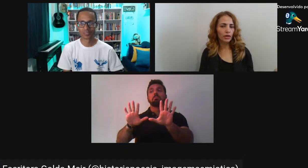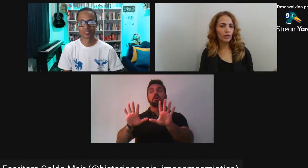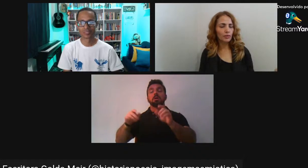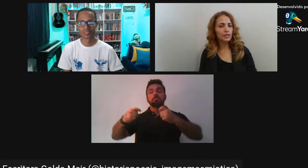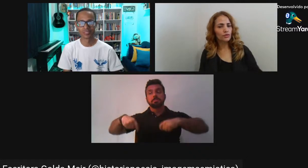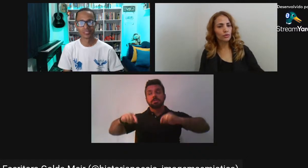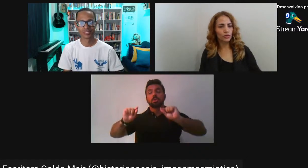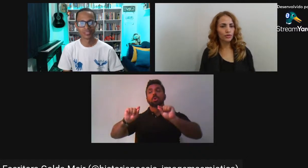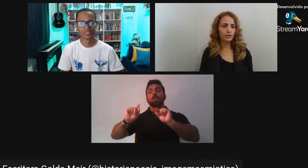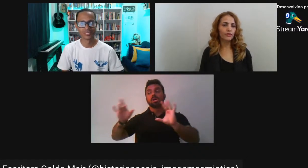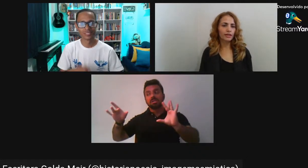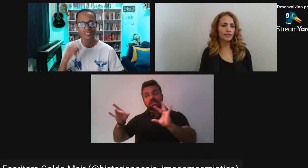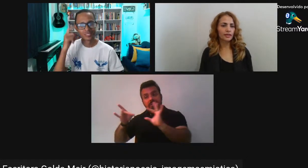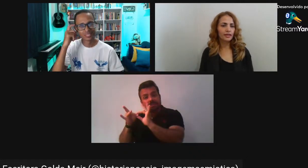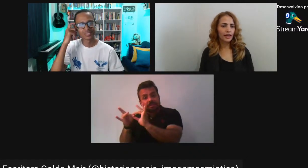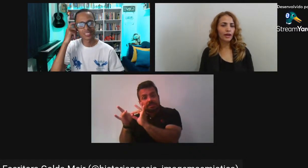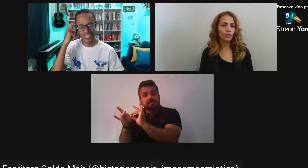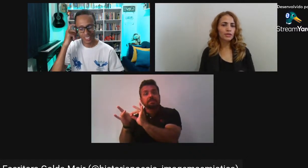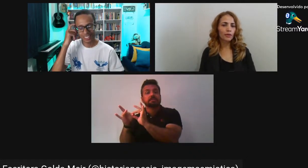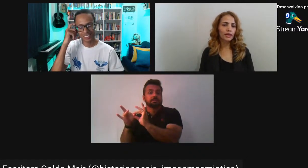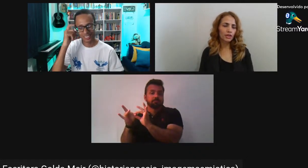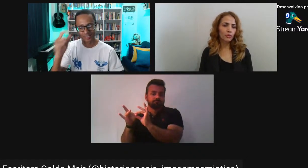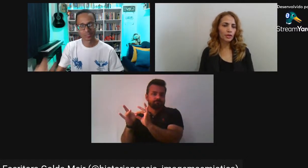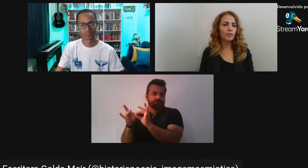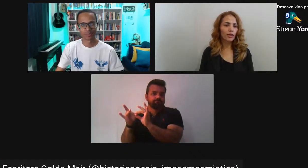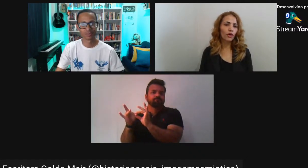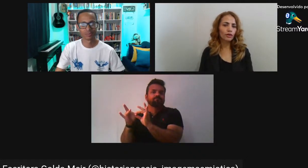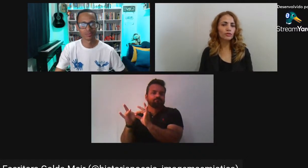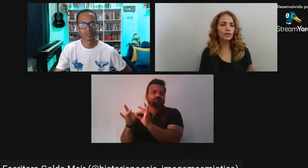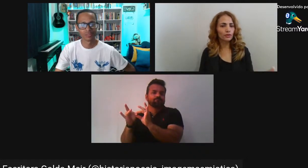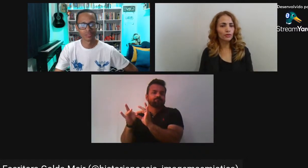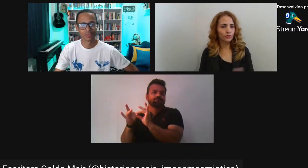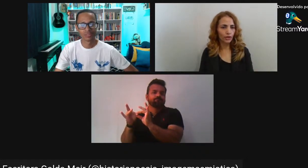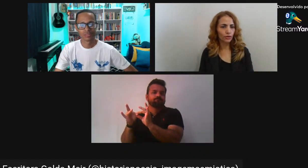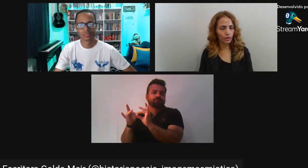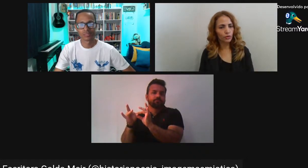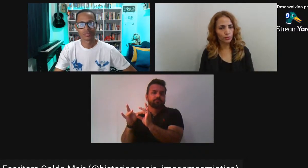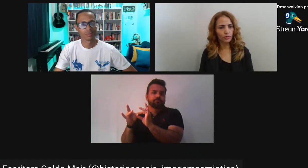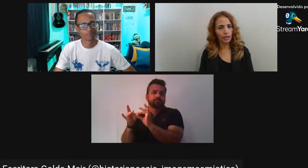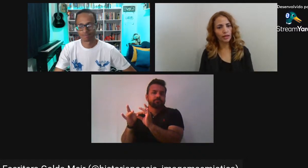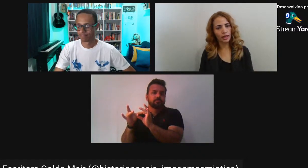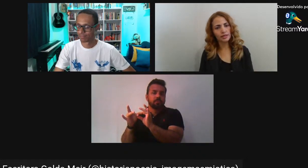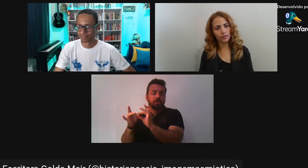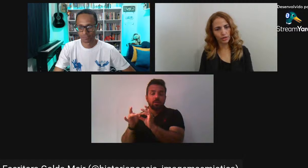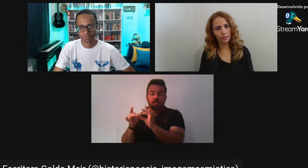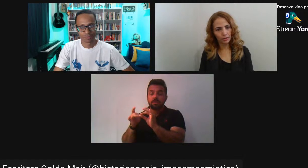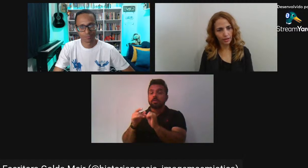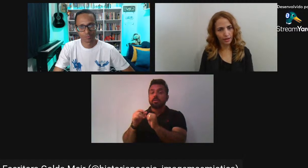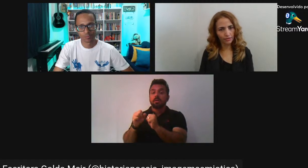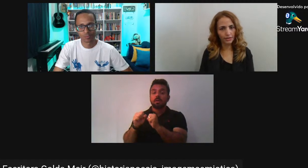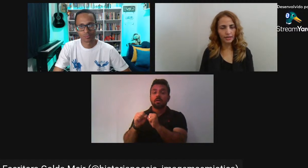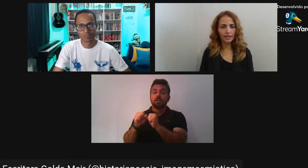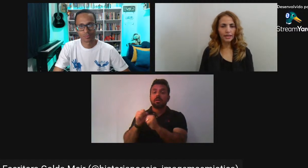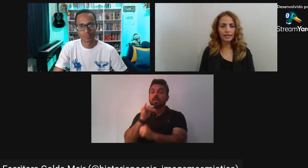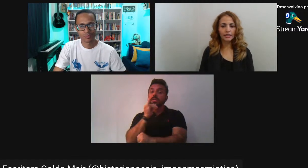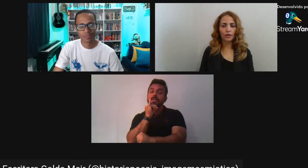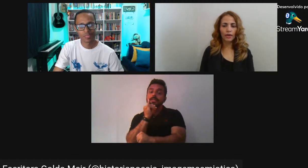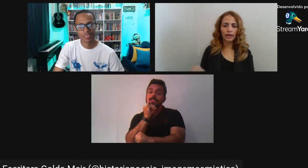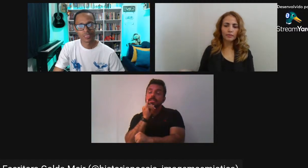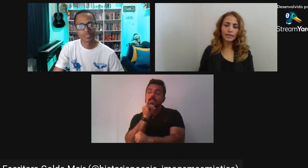dinheiro Eu vou ganhar uma comissão Sobre o que você faz A comissão era geralmente Maior do que o valor Que quem realizava o trabalho Ganhava